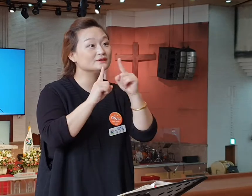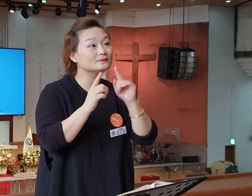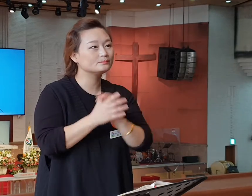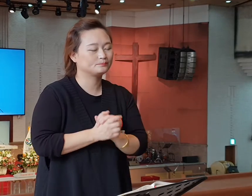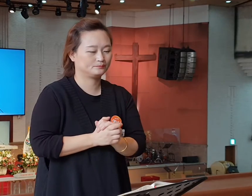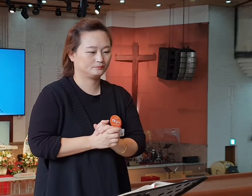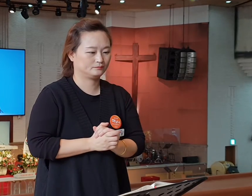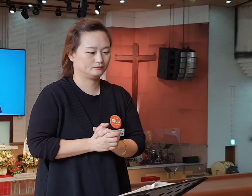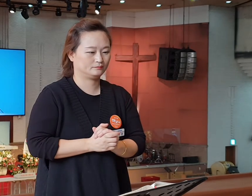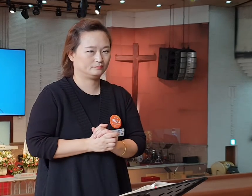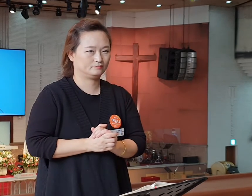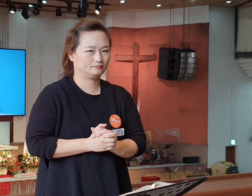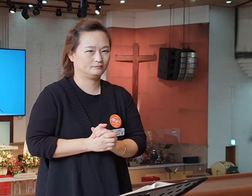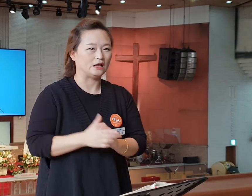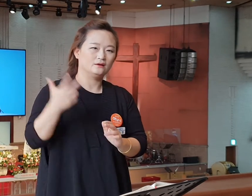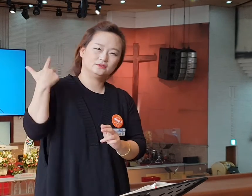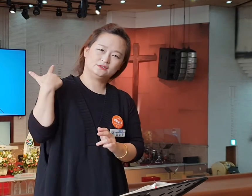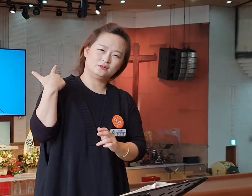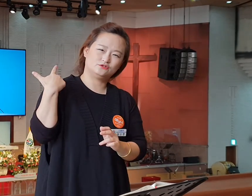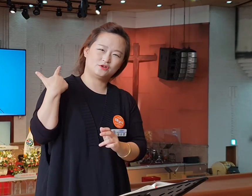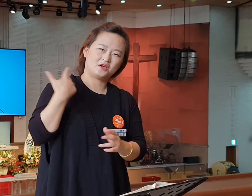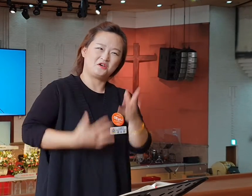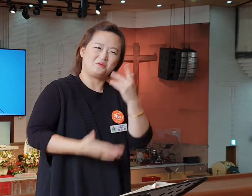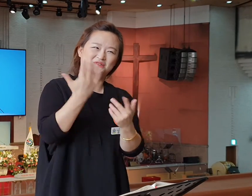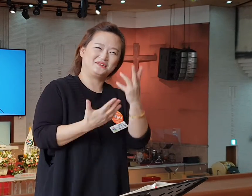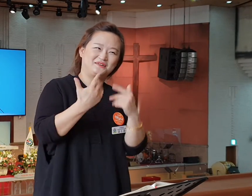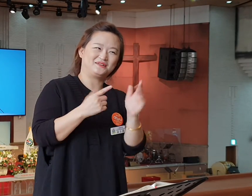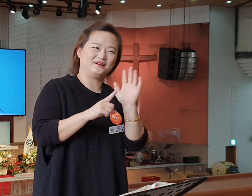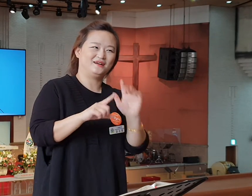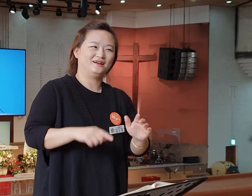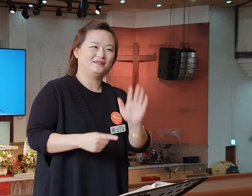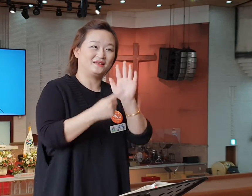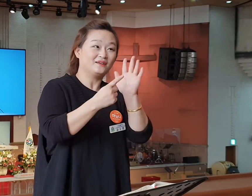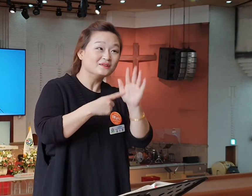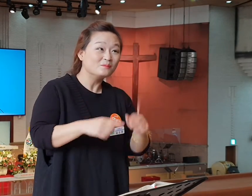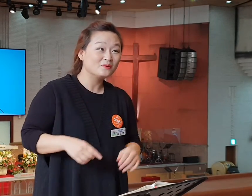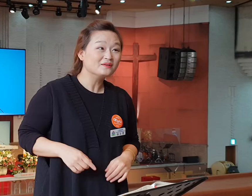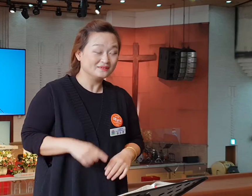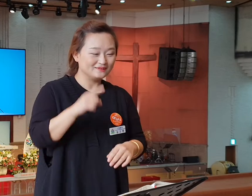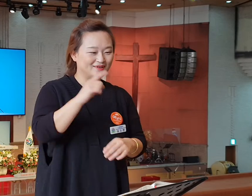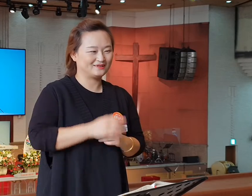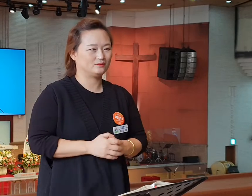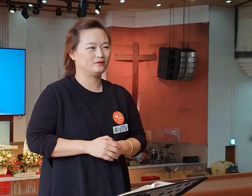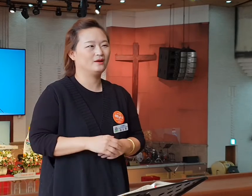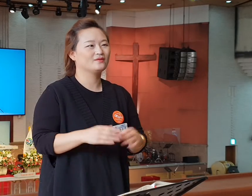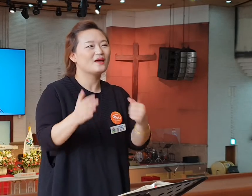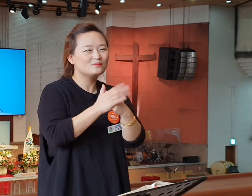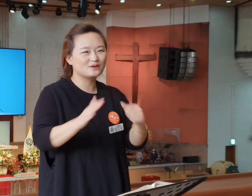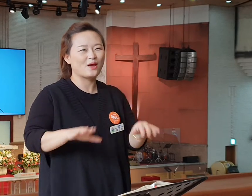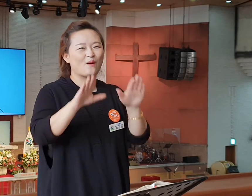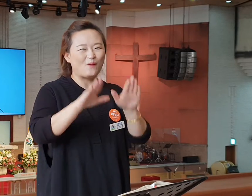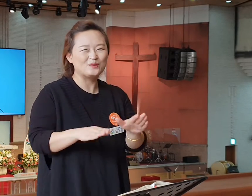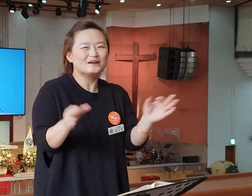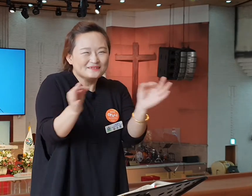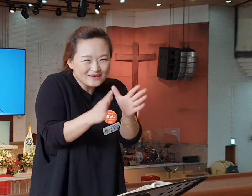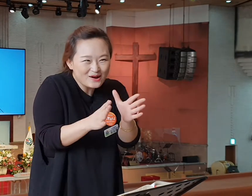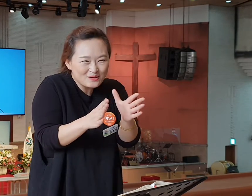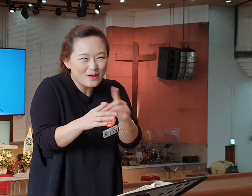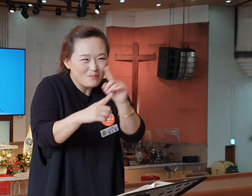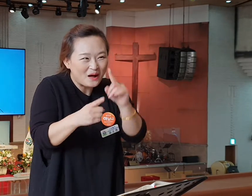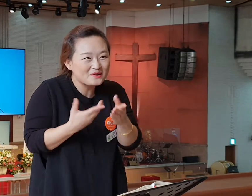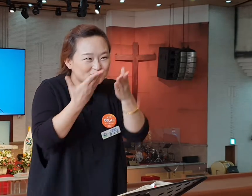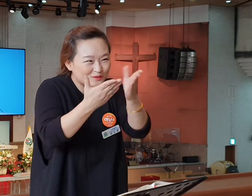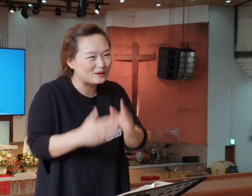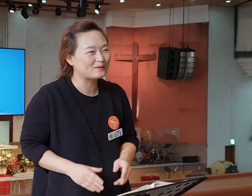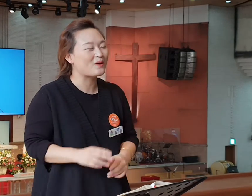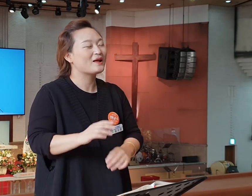지난주에 화제가 안 났다고 오늘 설교는 꽤 긴 설교여야 되는데 지난주 화제 때문에 조금 짧아져요. 그러니 어떻게 그냥 막방막